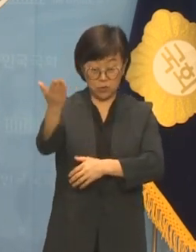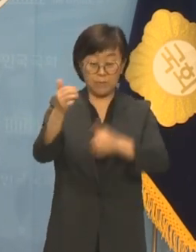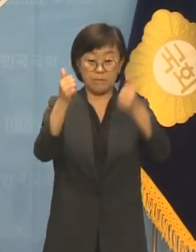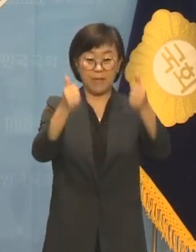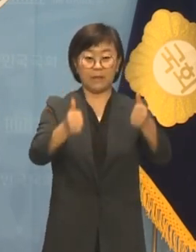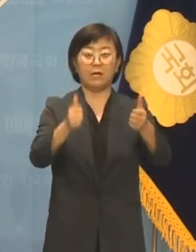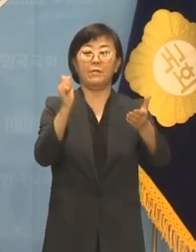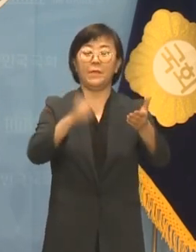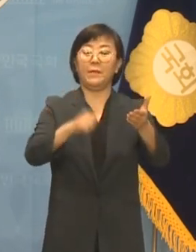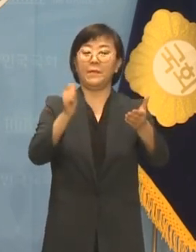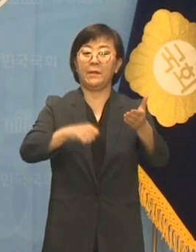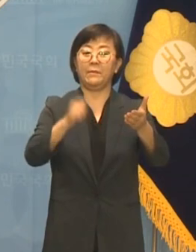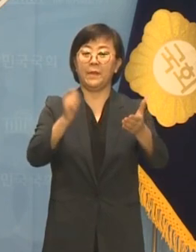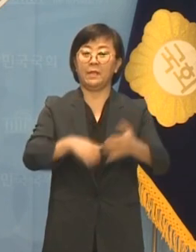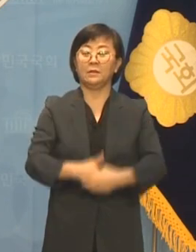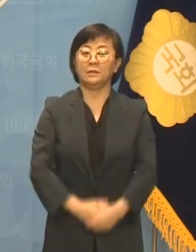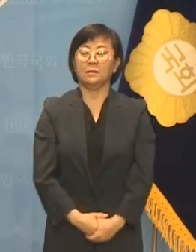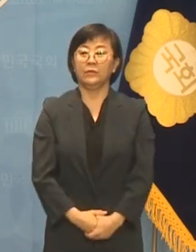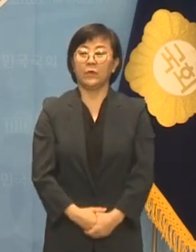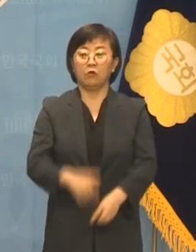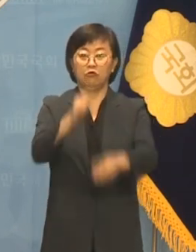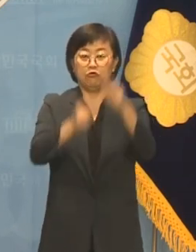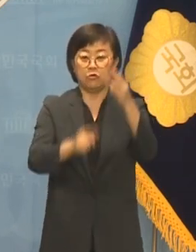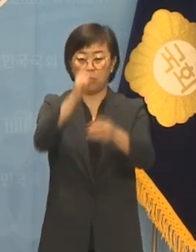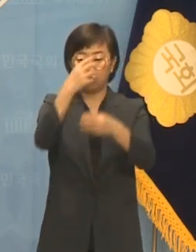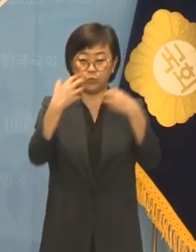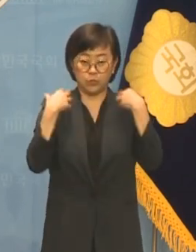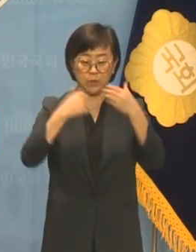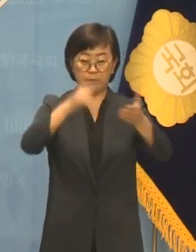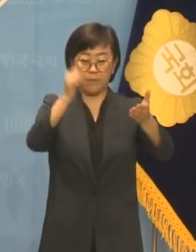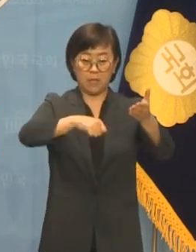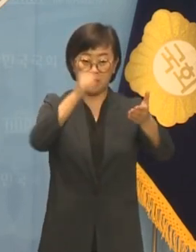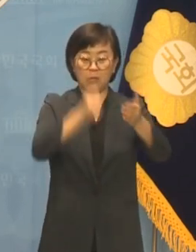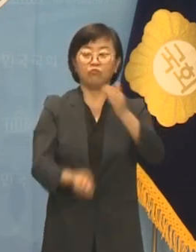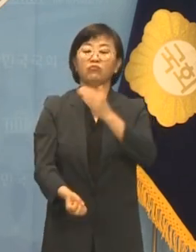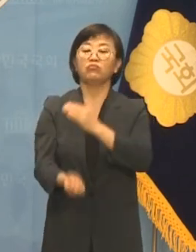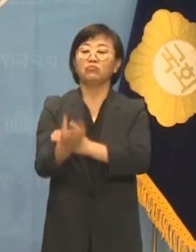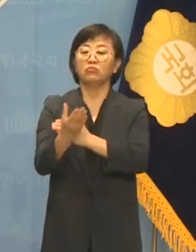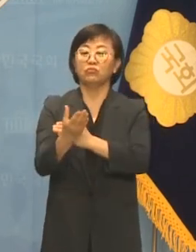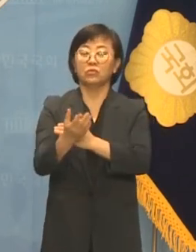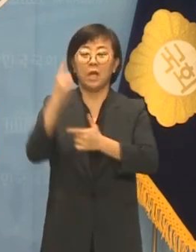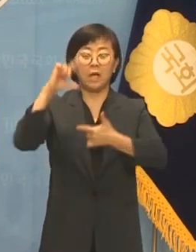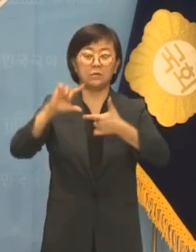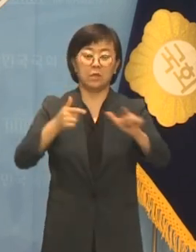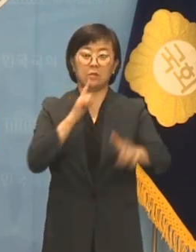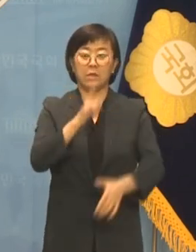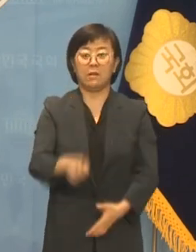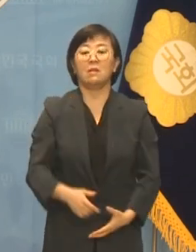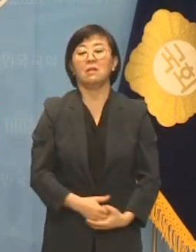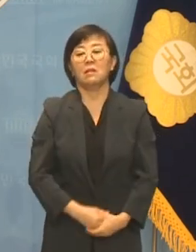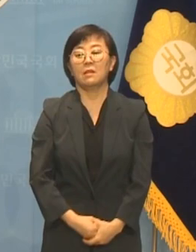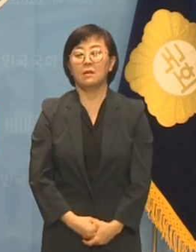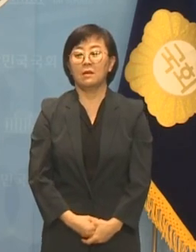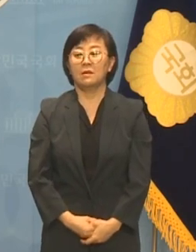했습니다. 그런데 윤석열 정부는 판결에 불복해 항소하겠다고 합니다.